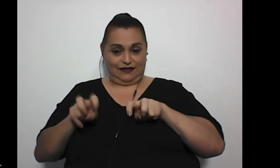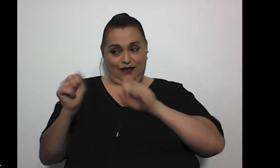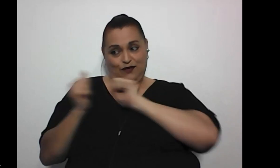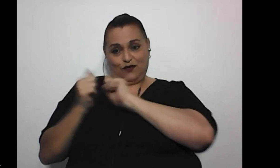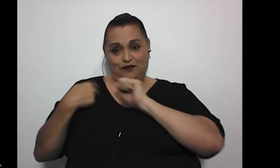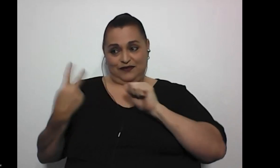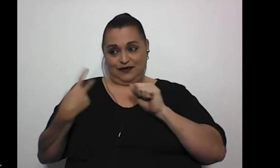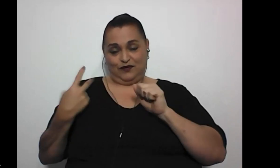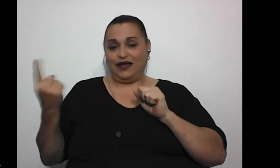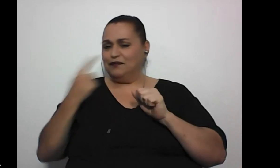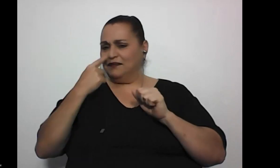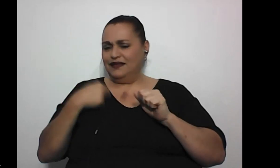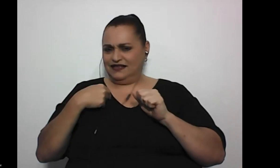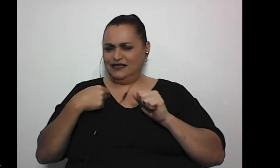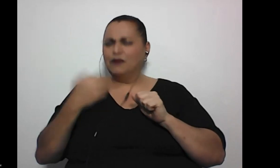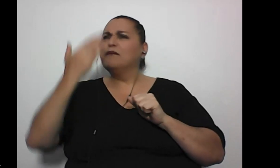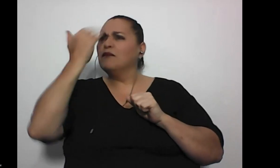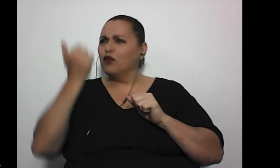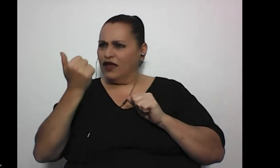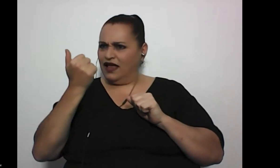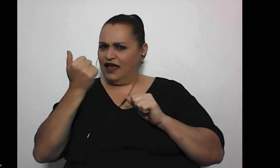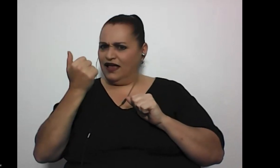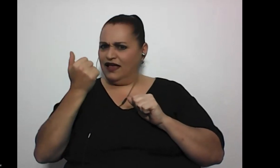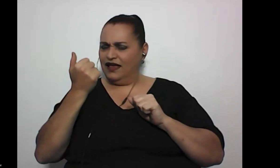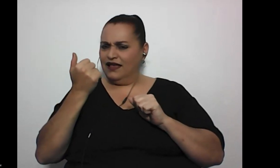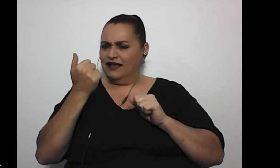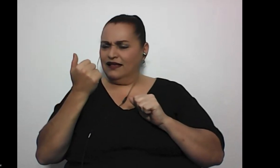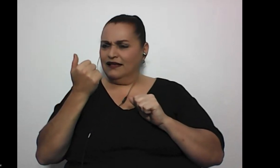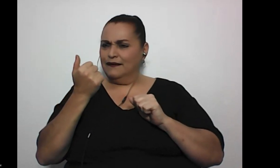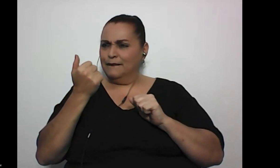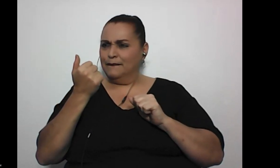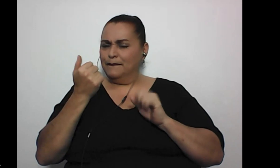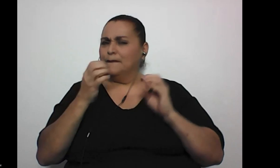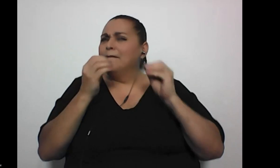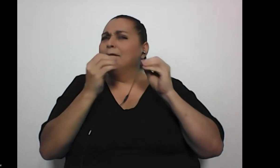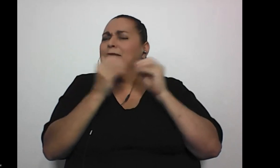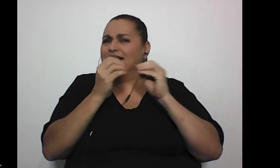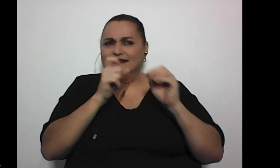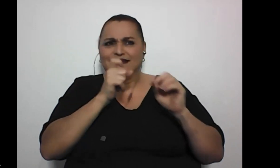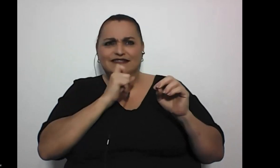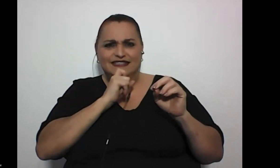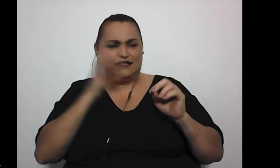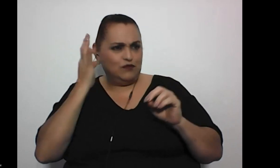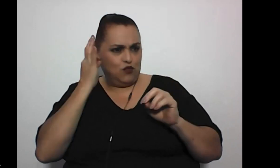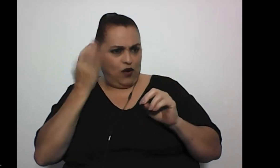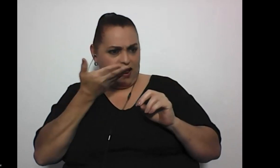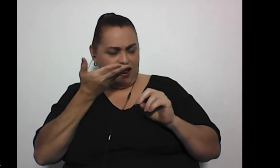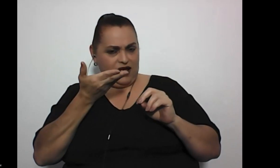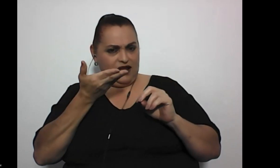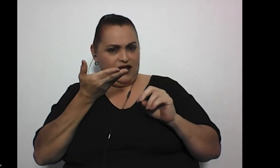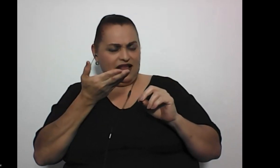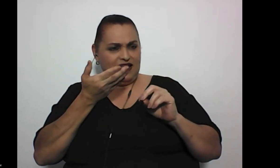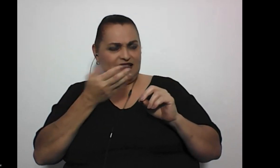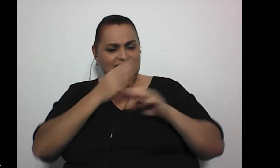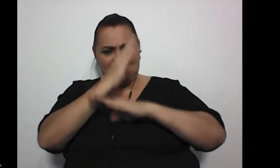y me dijo que por qué iba a ser más difícil para una mujer la